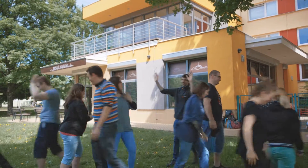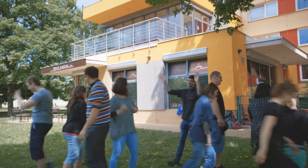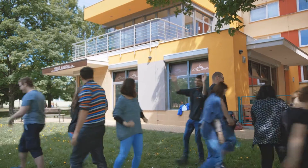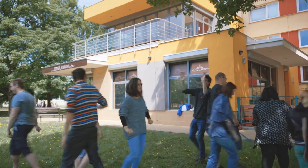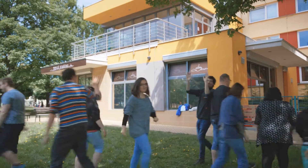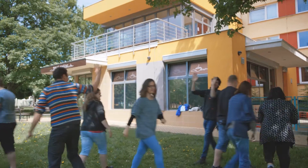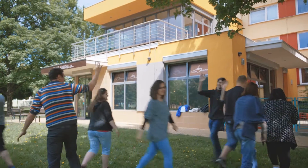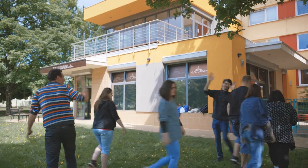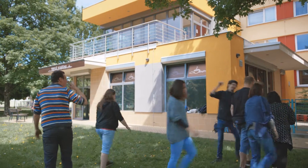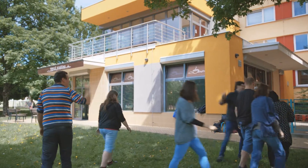Konec.